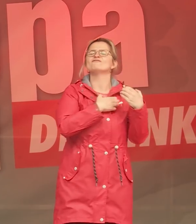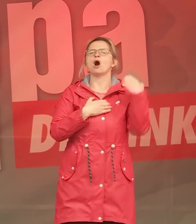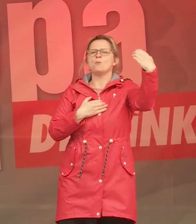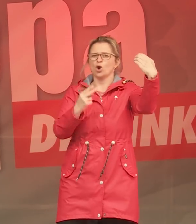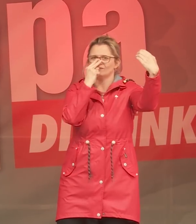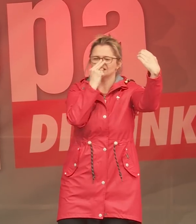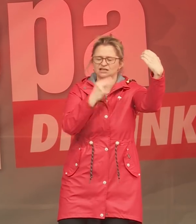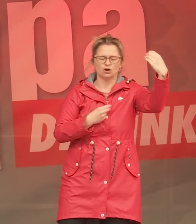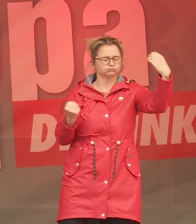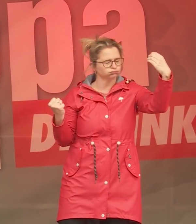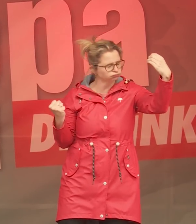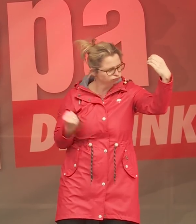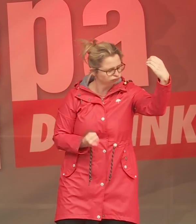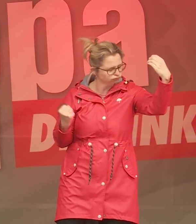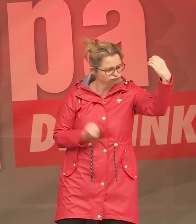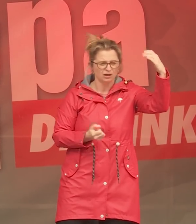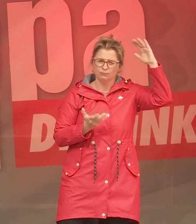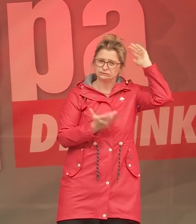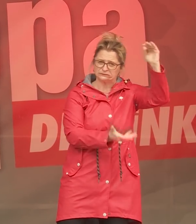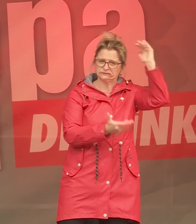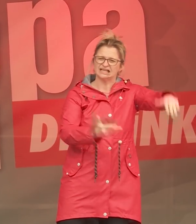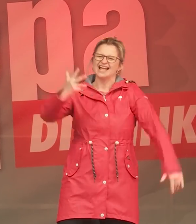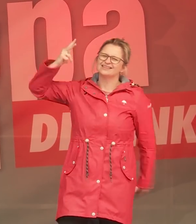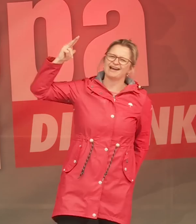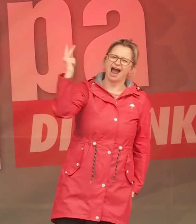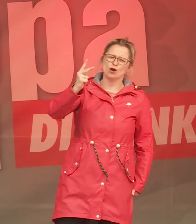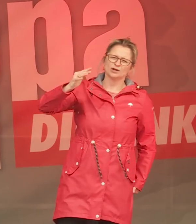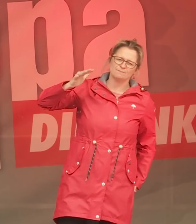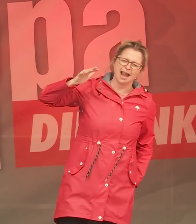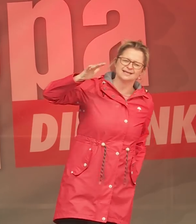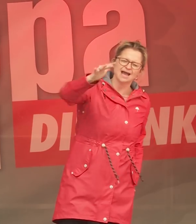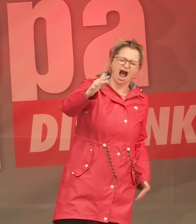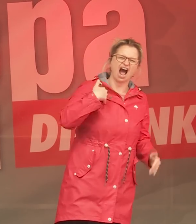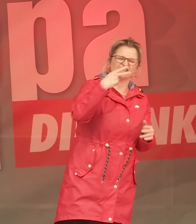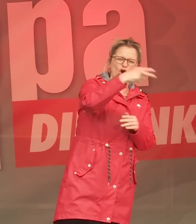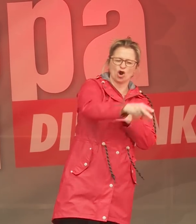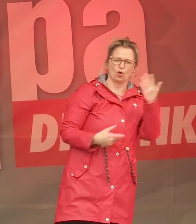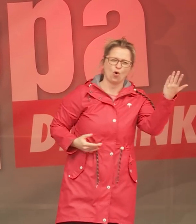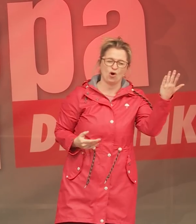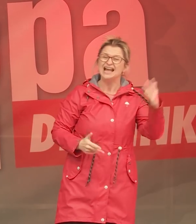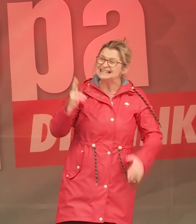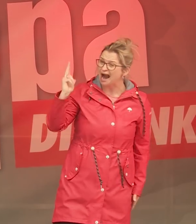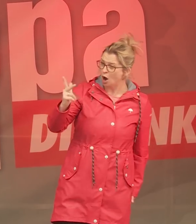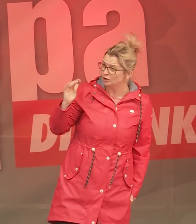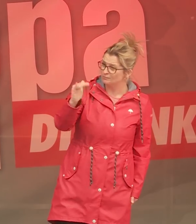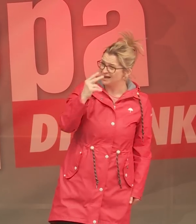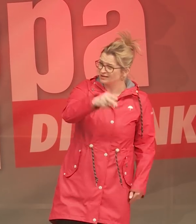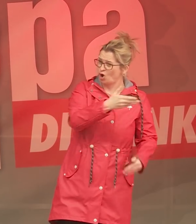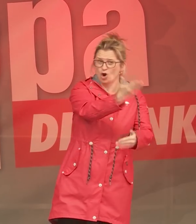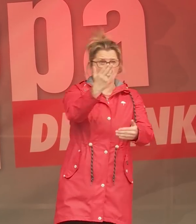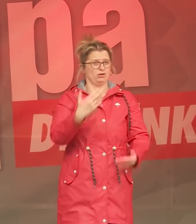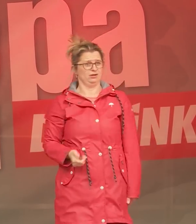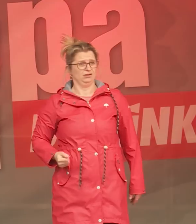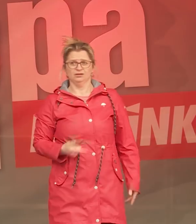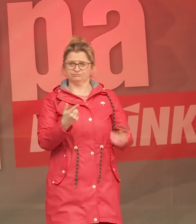von sage und schreibe etwa 300 Milliarden Euro. Ja, 300 Milliarden Euro, liebe Düsseldorferinnen und Düsseldorfer.